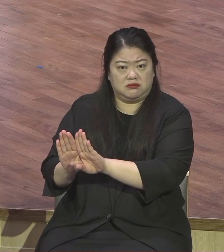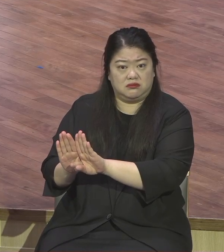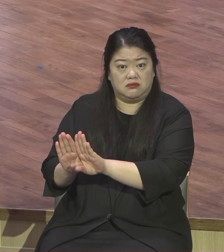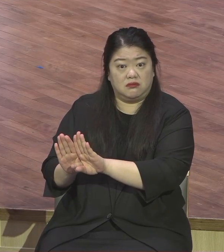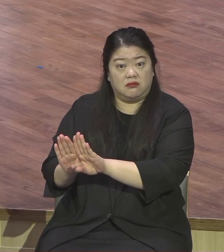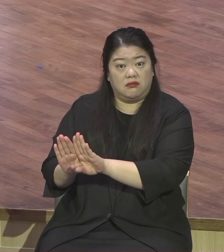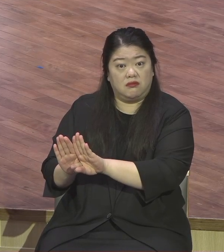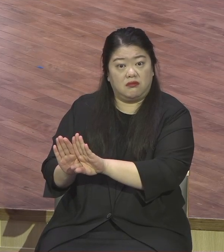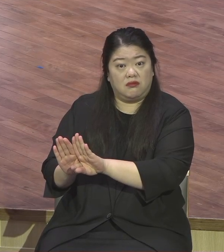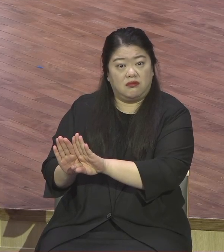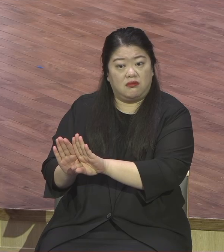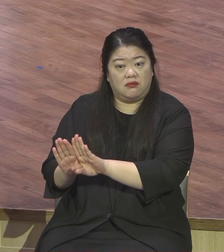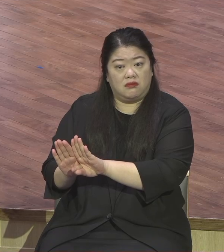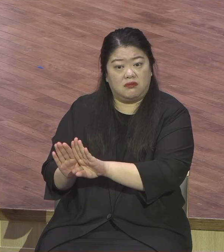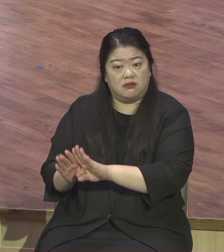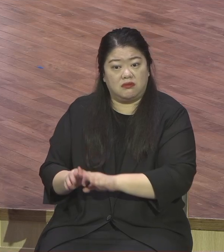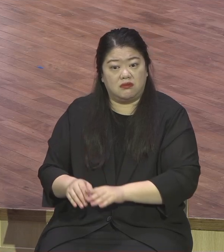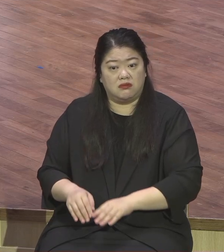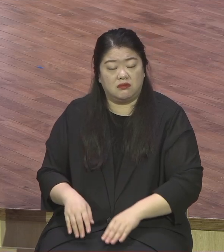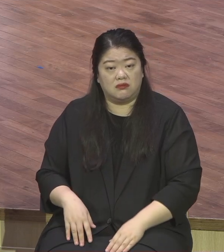구글하라는 거지도 그렇게 취급 안 할텐데